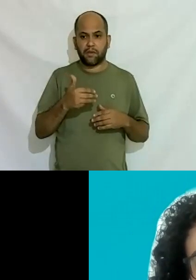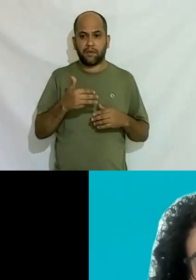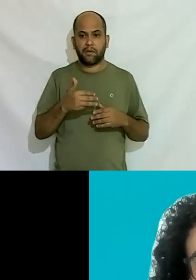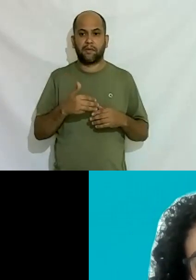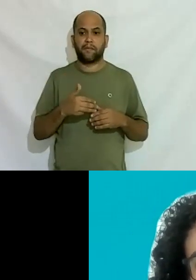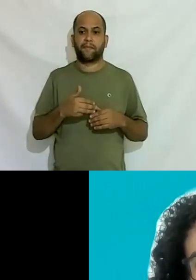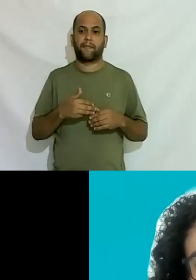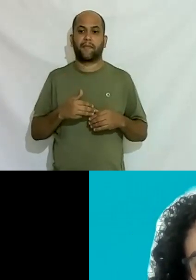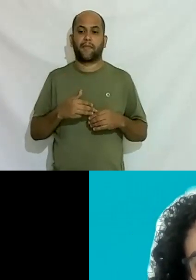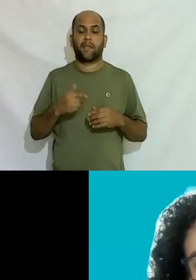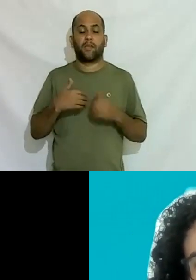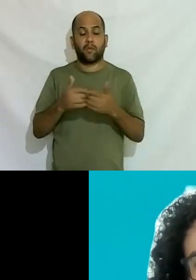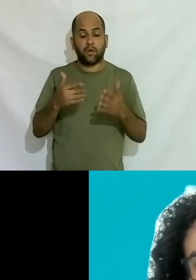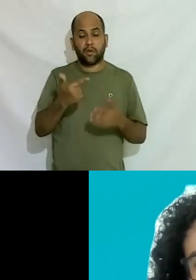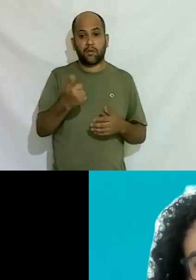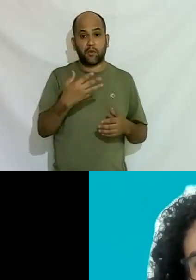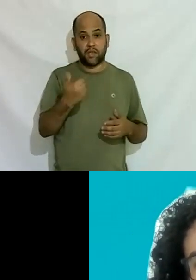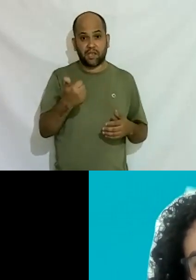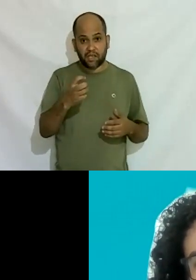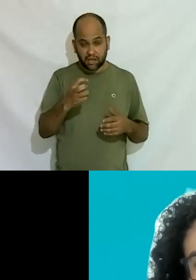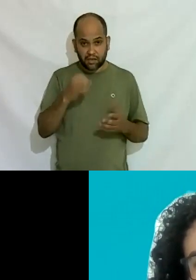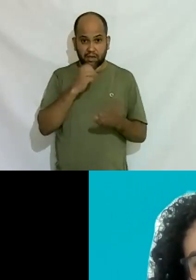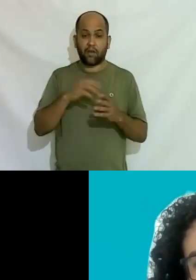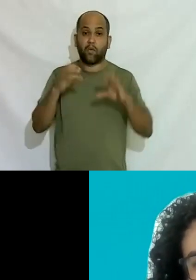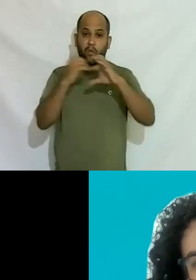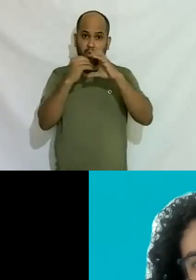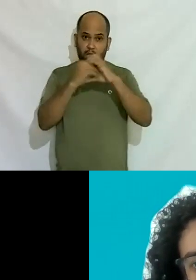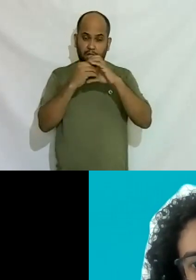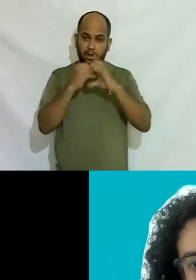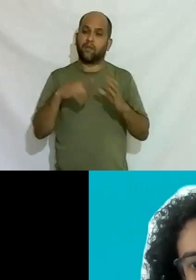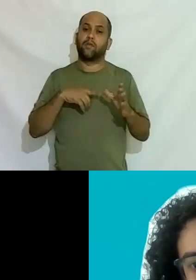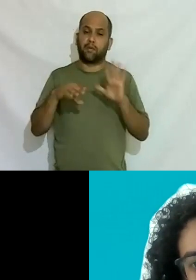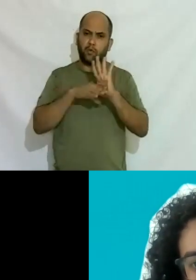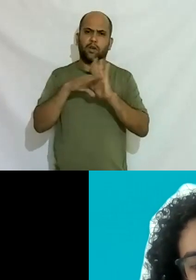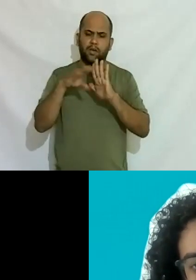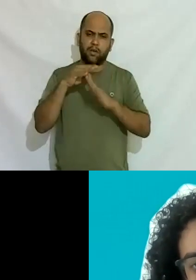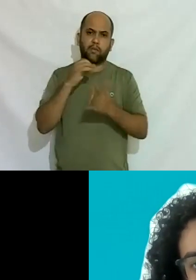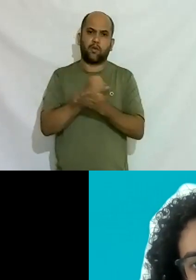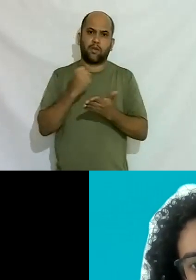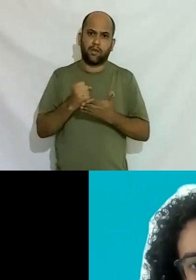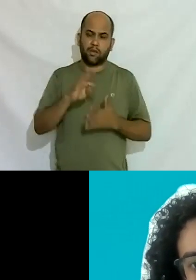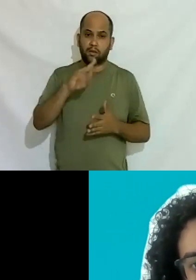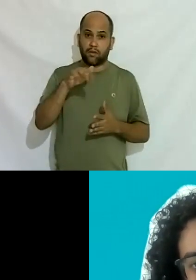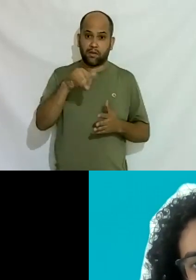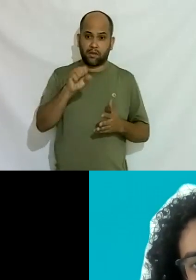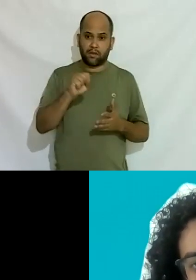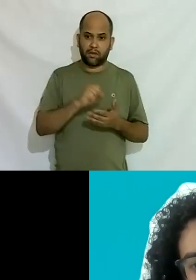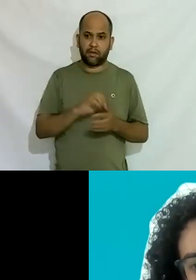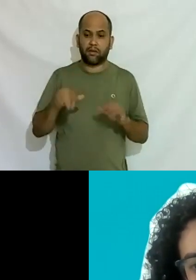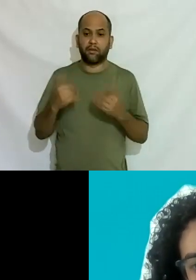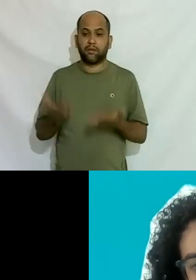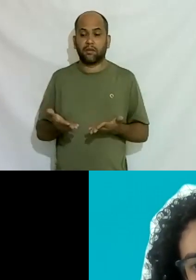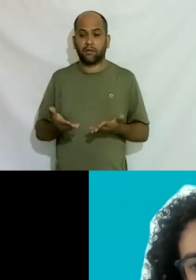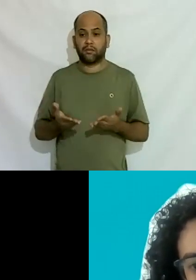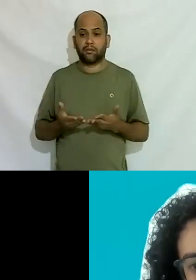desde 2015 Carrefour janeiro de 2015 lançaram o programa já naquele ano contrataram mais de 70 então mas